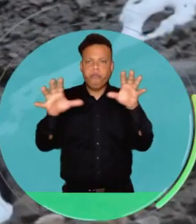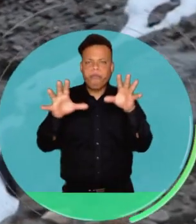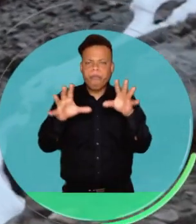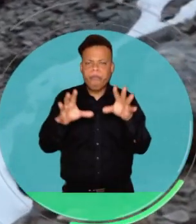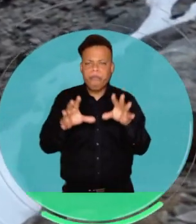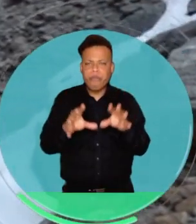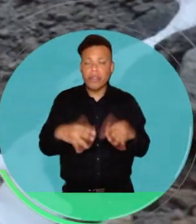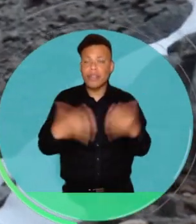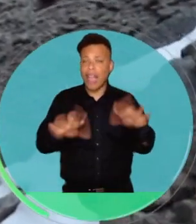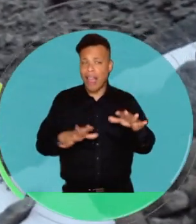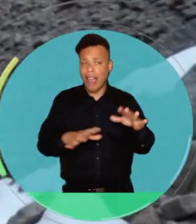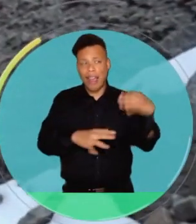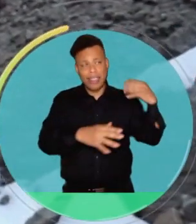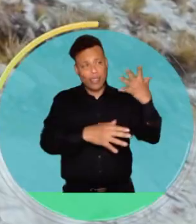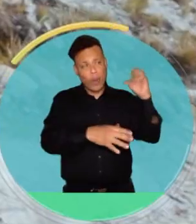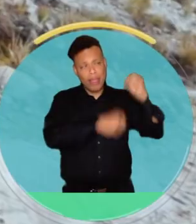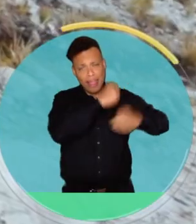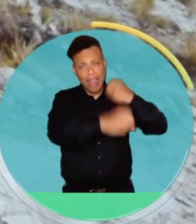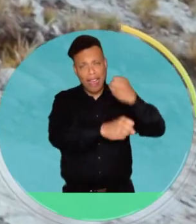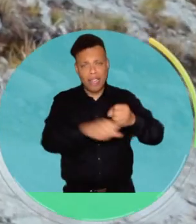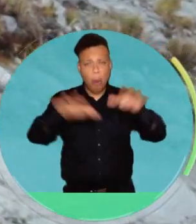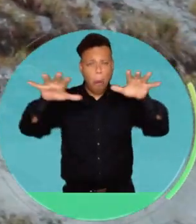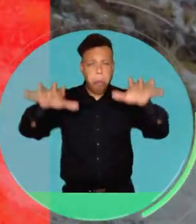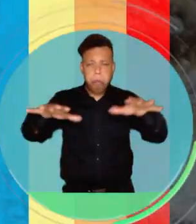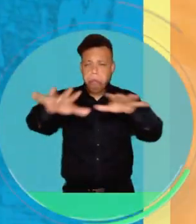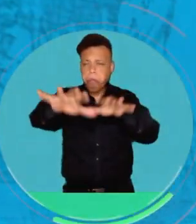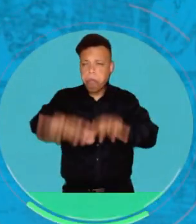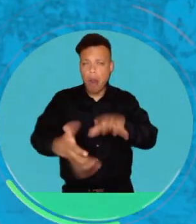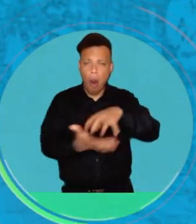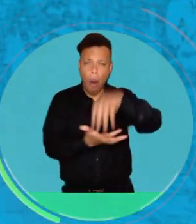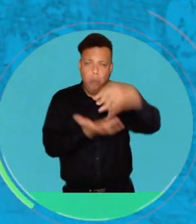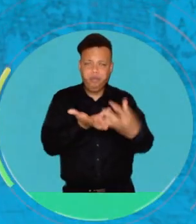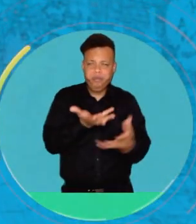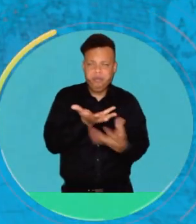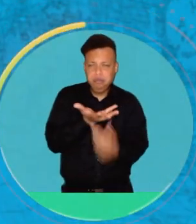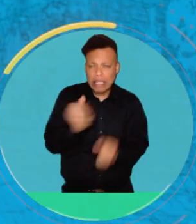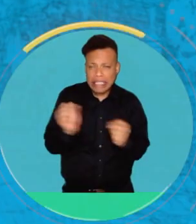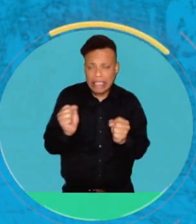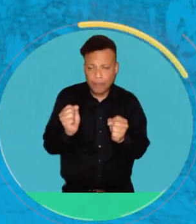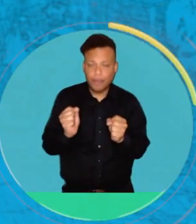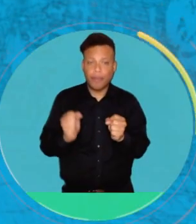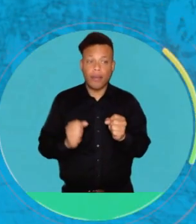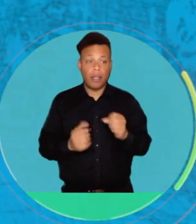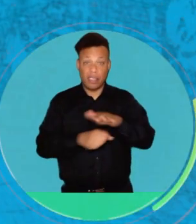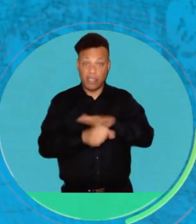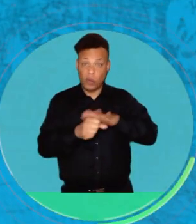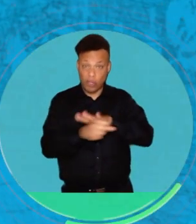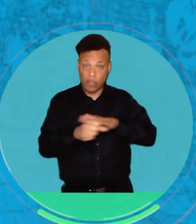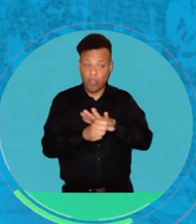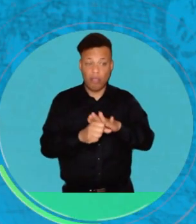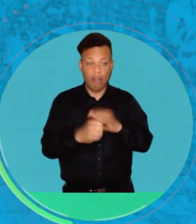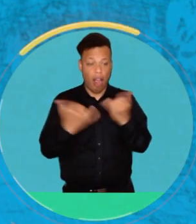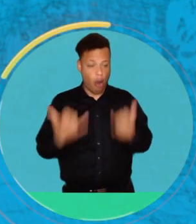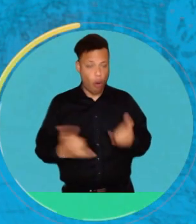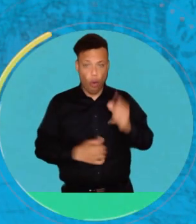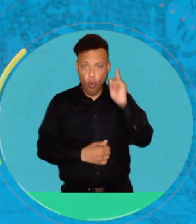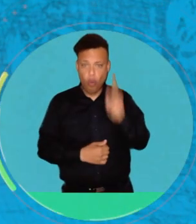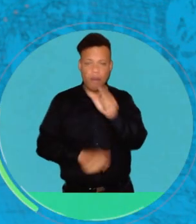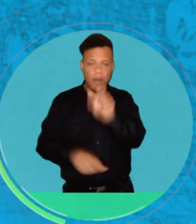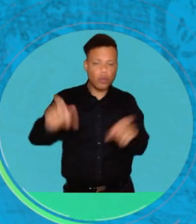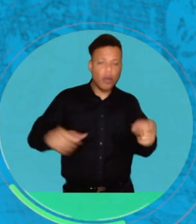% en los últimos 50 años, el problema no es que haya aparecido este año y debemos